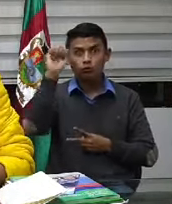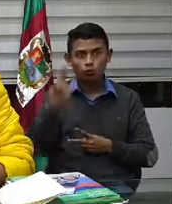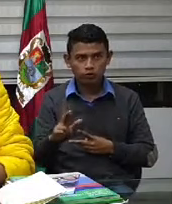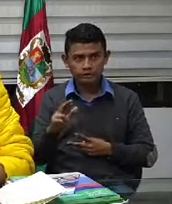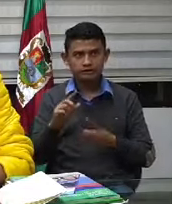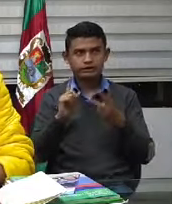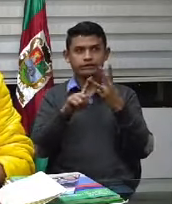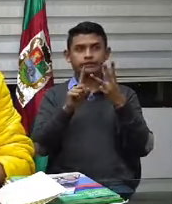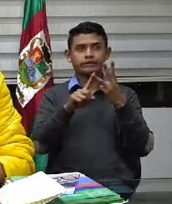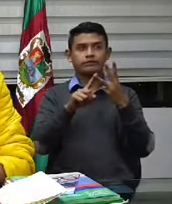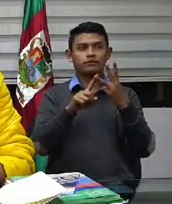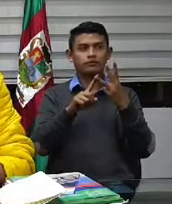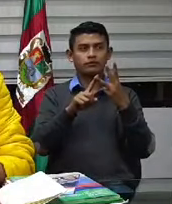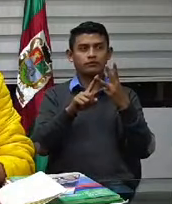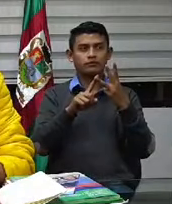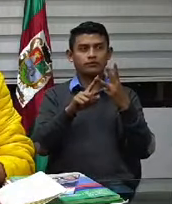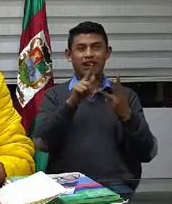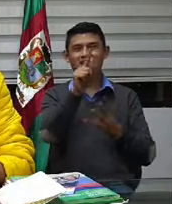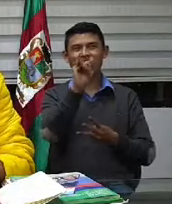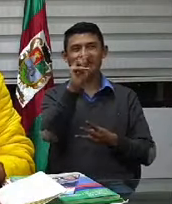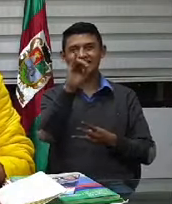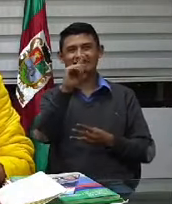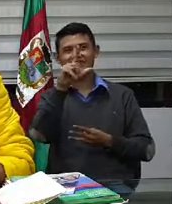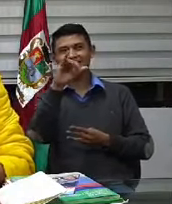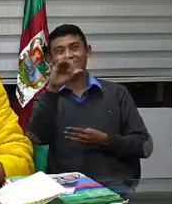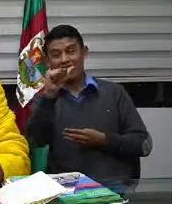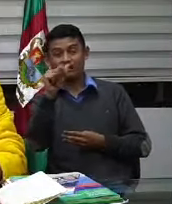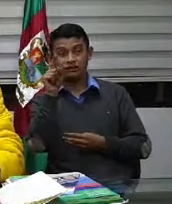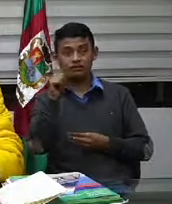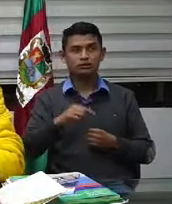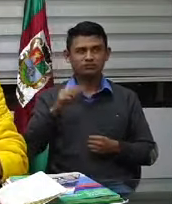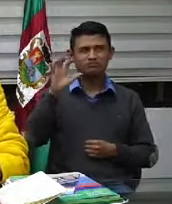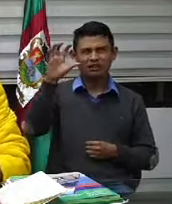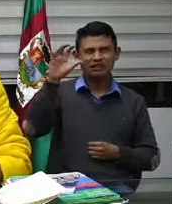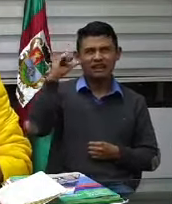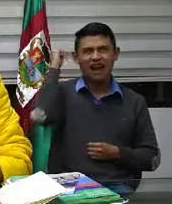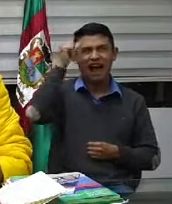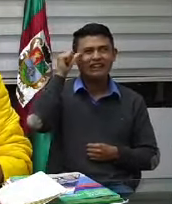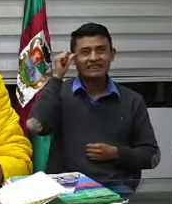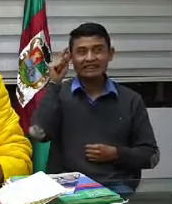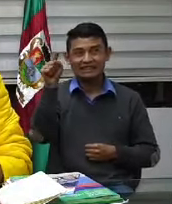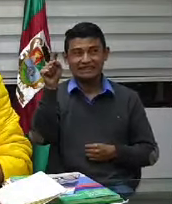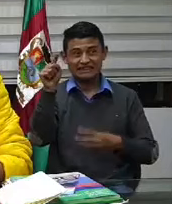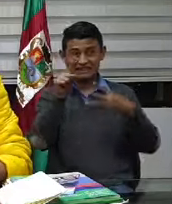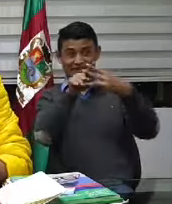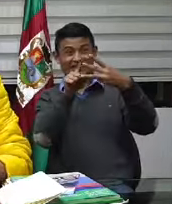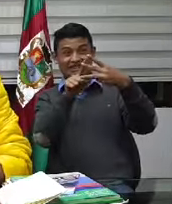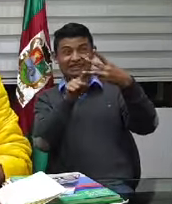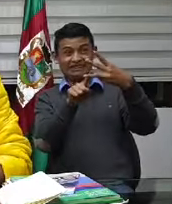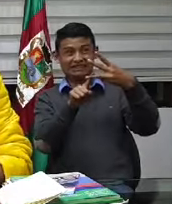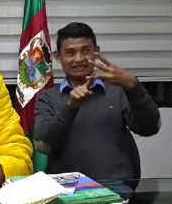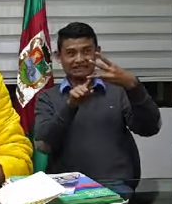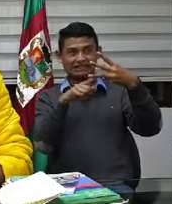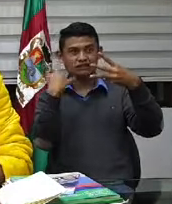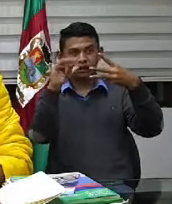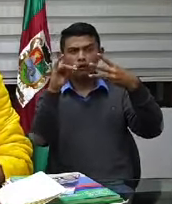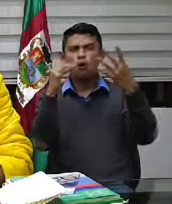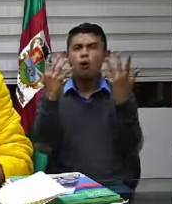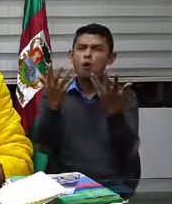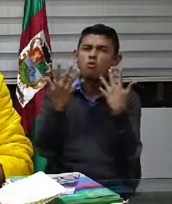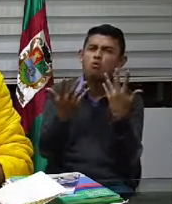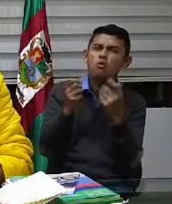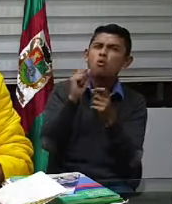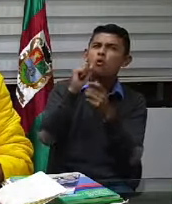es hacer pruebas masivas ya le pedí el favor a algunos miembros del grupo nuestro que está trabajando aquí